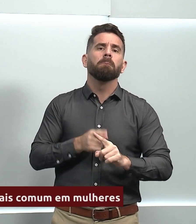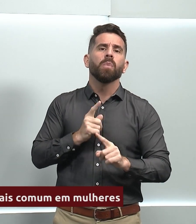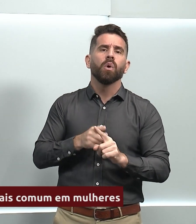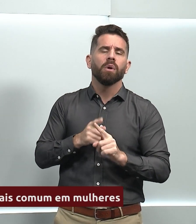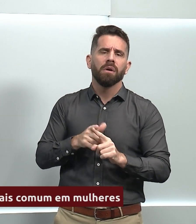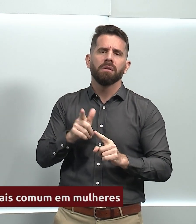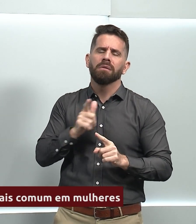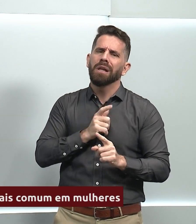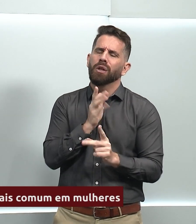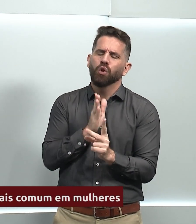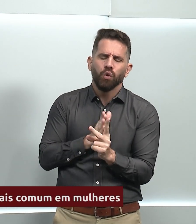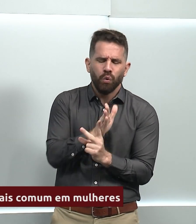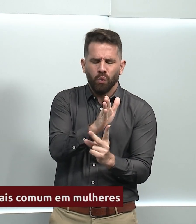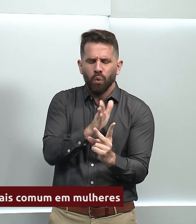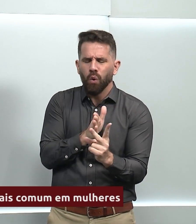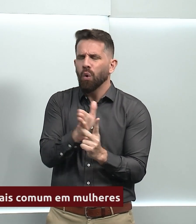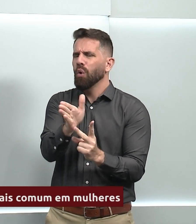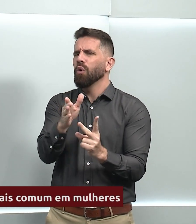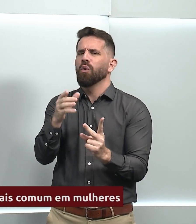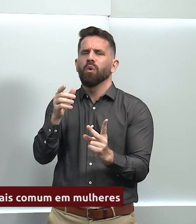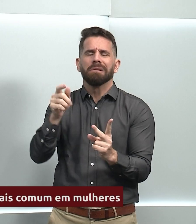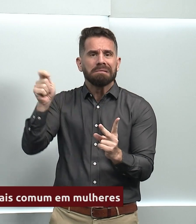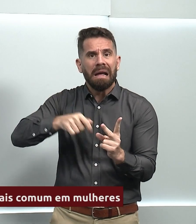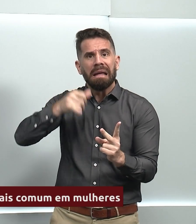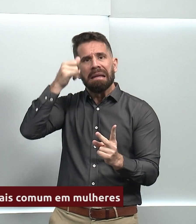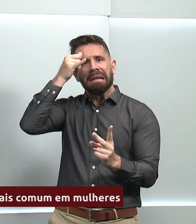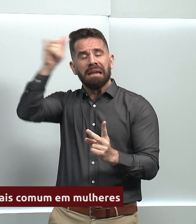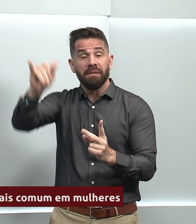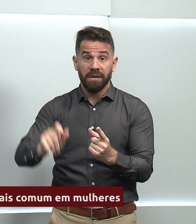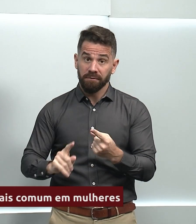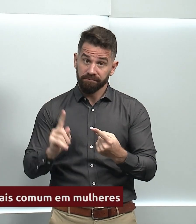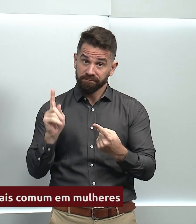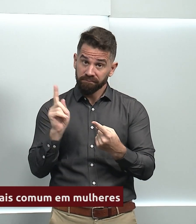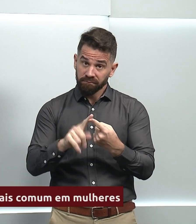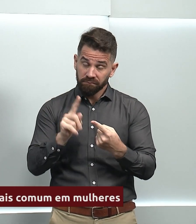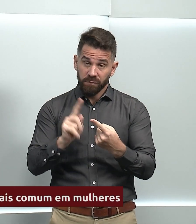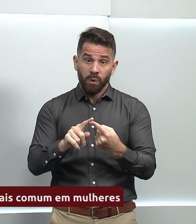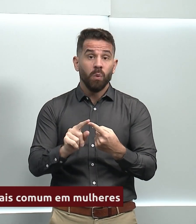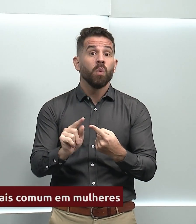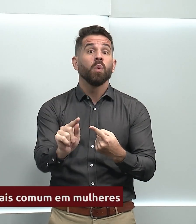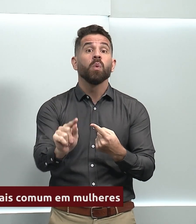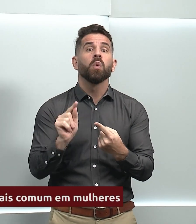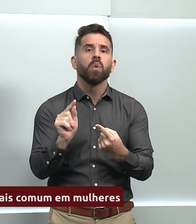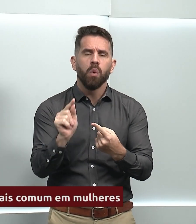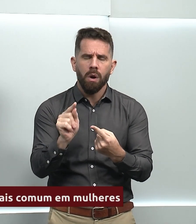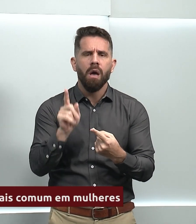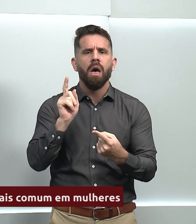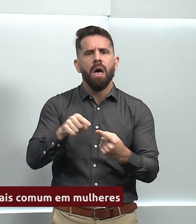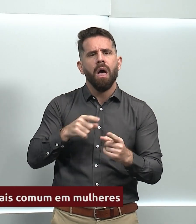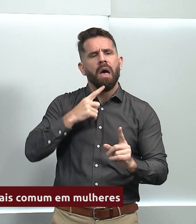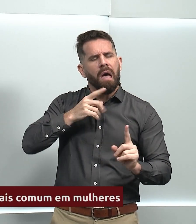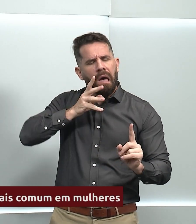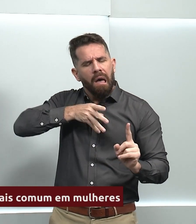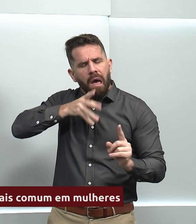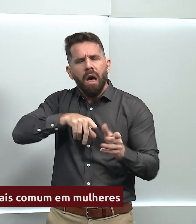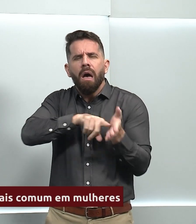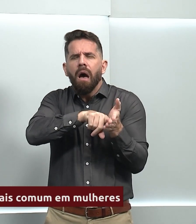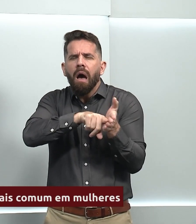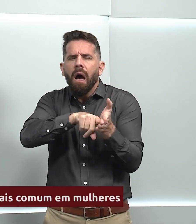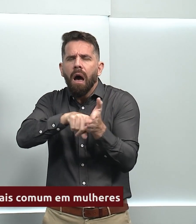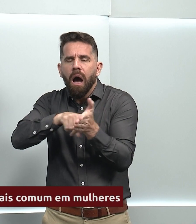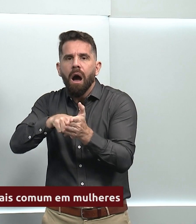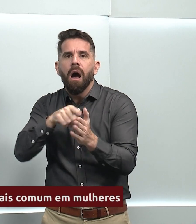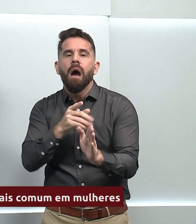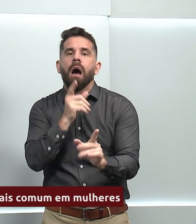métodos muito eficazes de prevenção. O primeiro deles é a triagem das lesões precursoras,